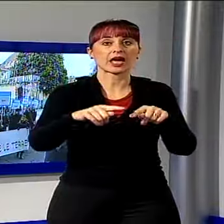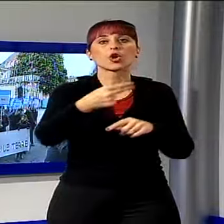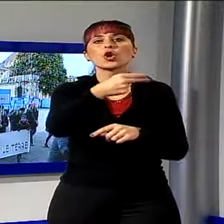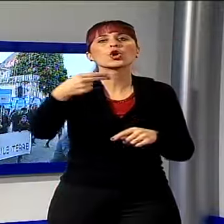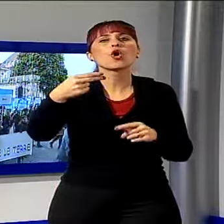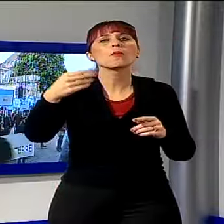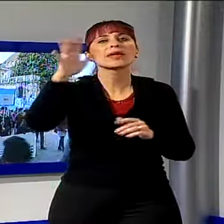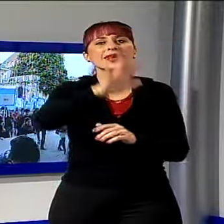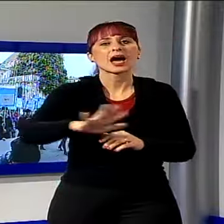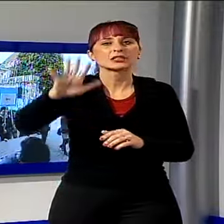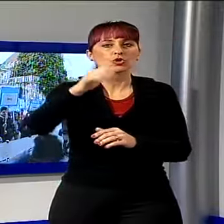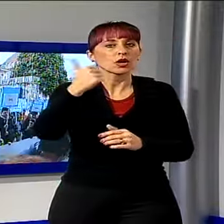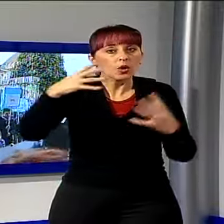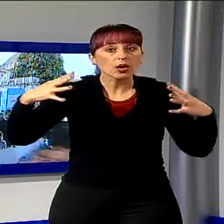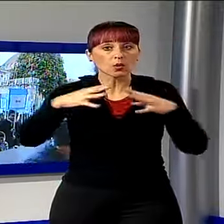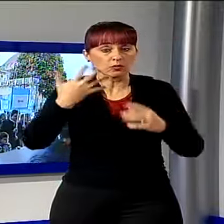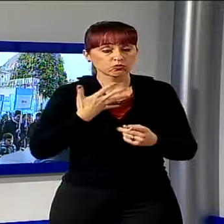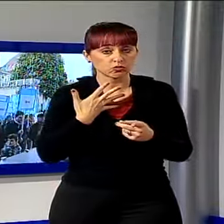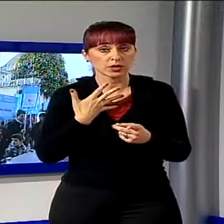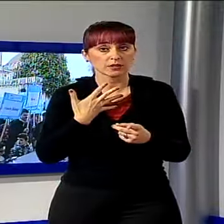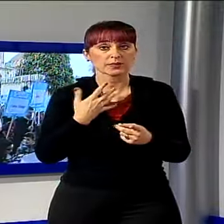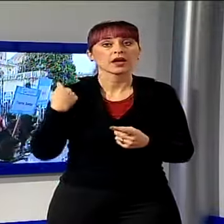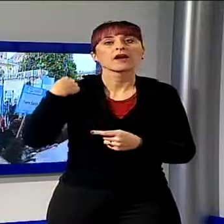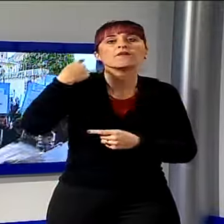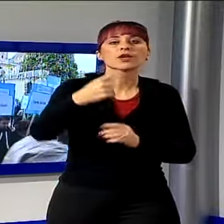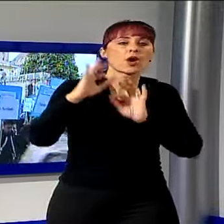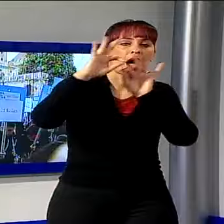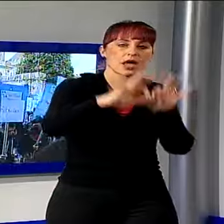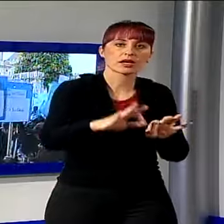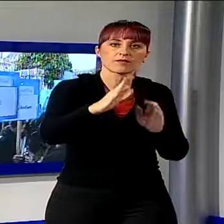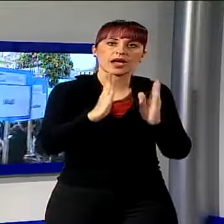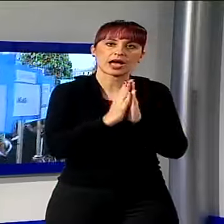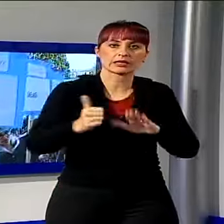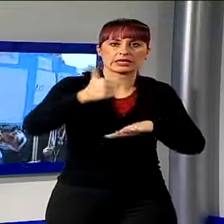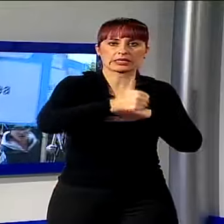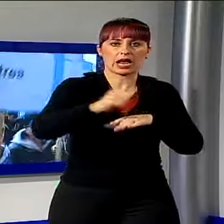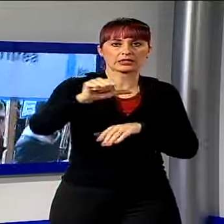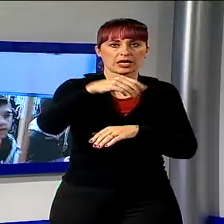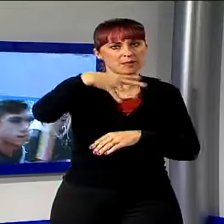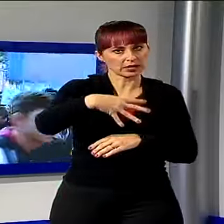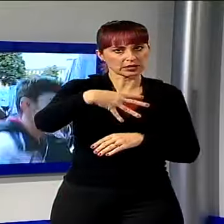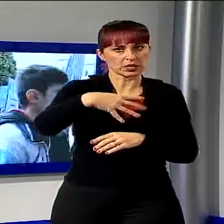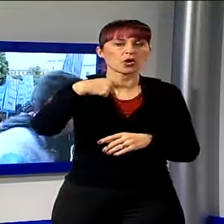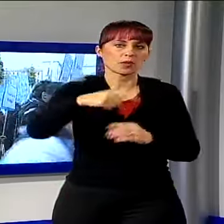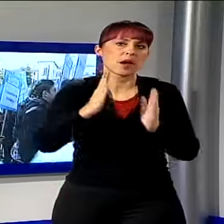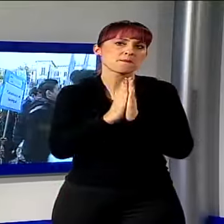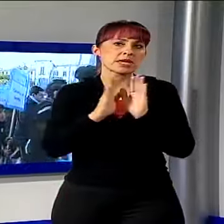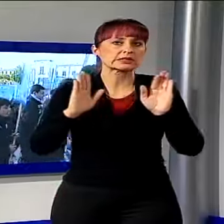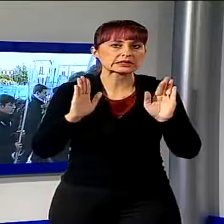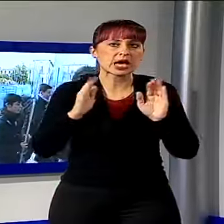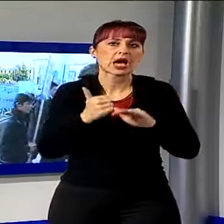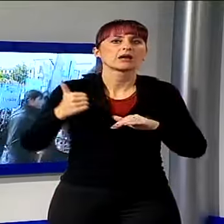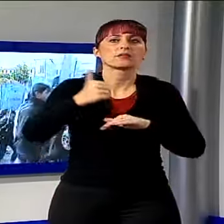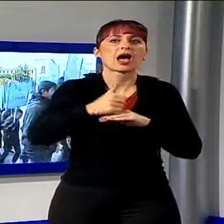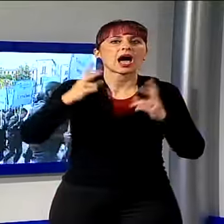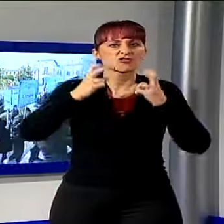delle nazioni dove ancora oggi si combattono guerre, fino ad arrivare nella cattedrale di San Martino, dove è stata celebrata la messa presieduta dall